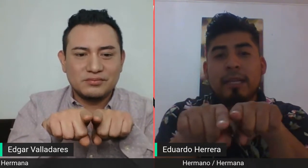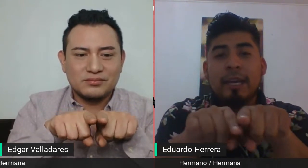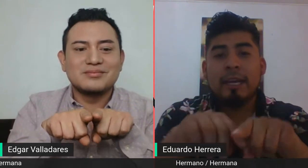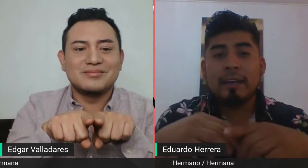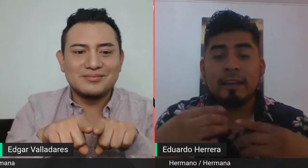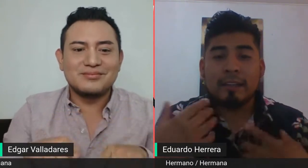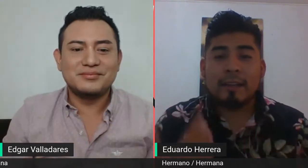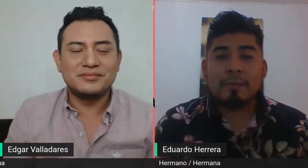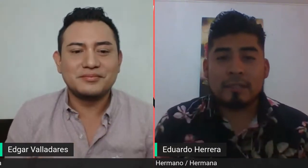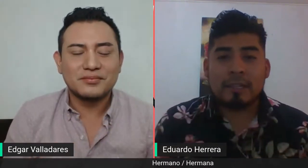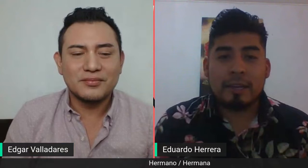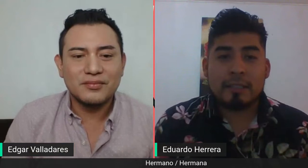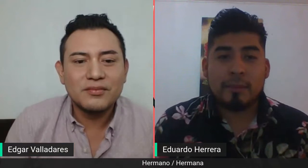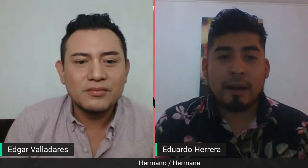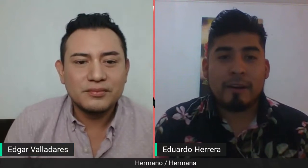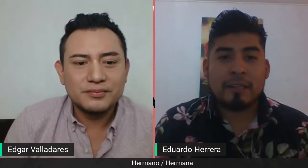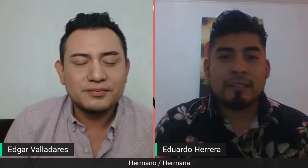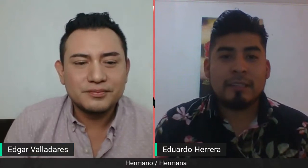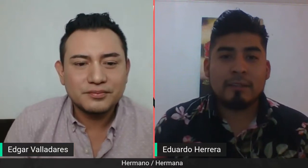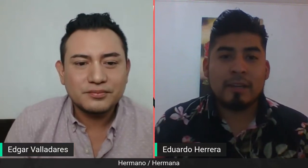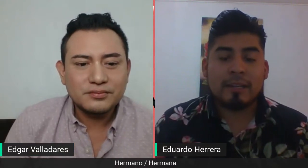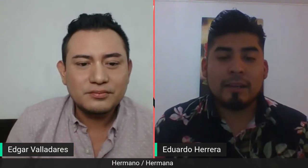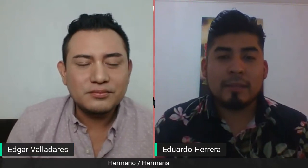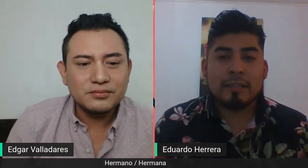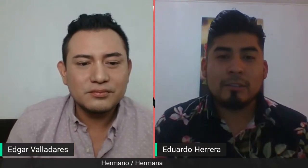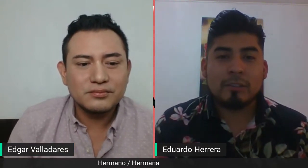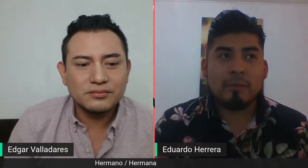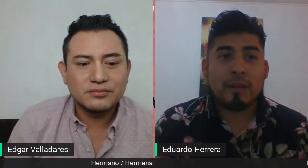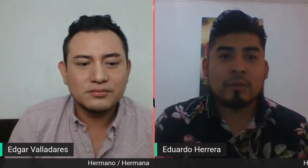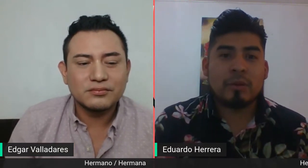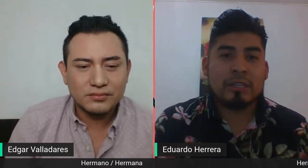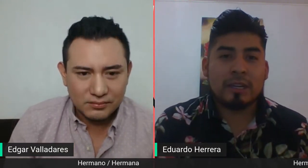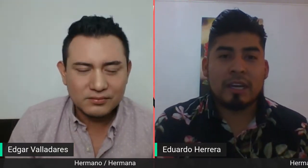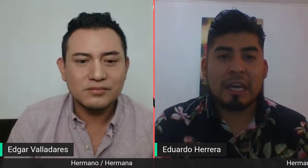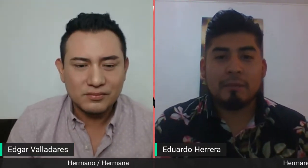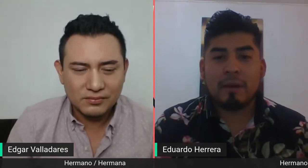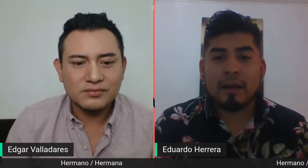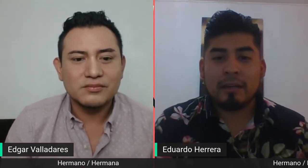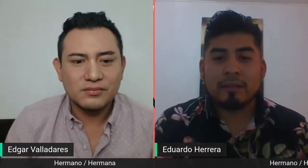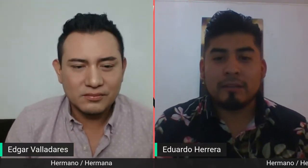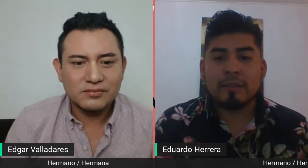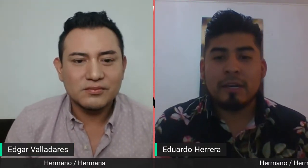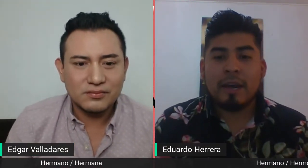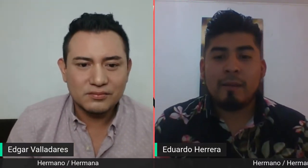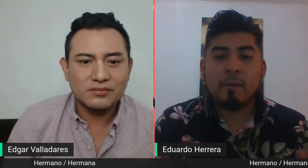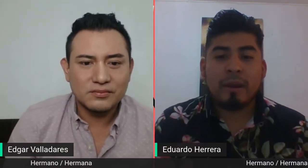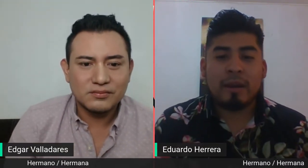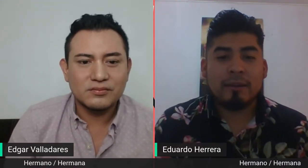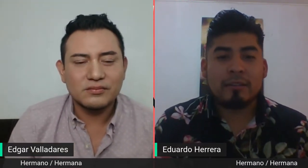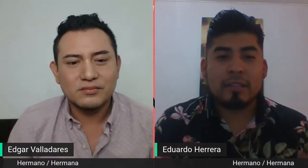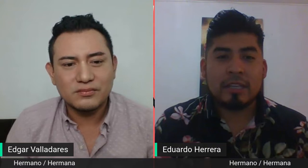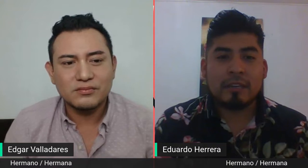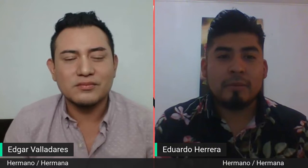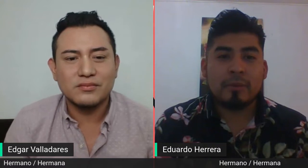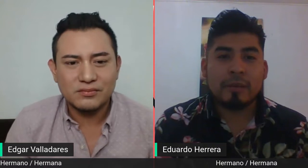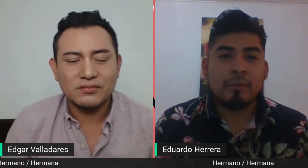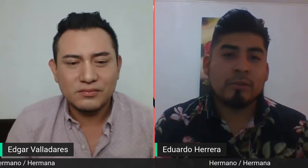En realidad la mayoría de las palabras tienen una terminación masculina. Hermano, abuelo, tío, primo,